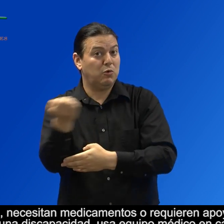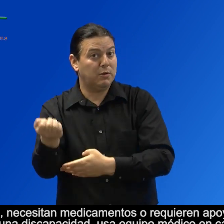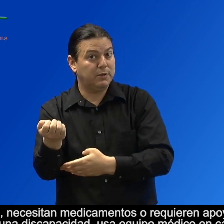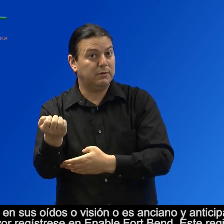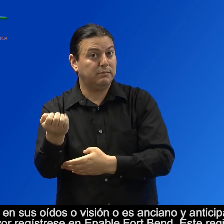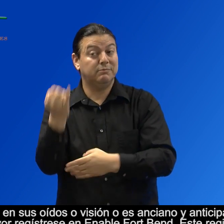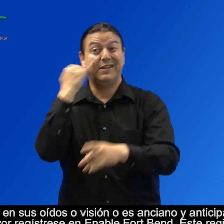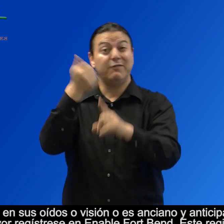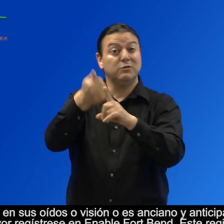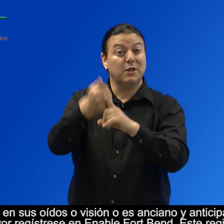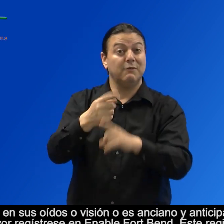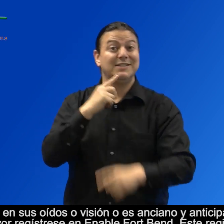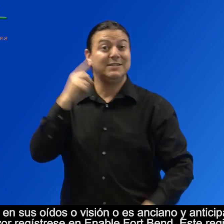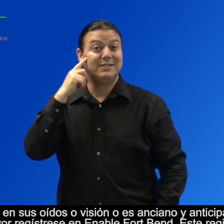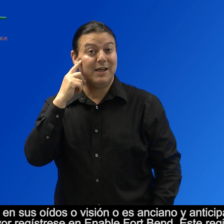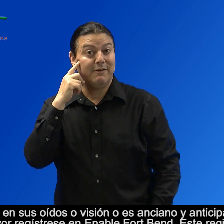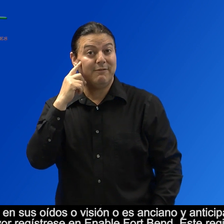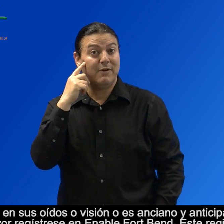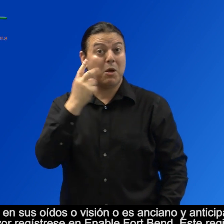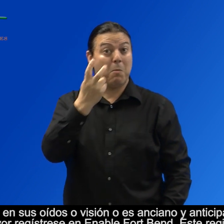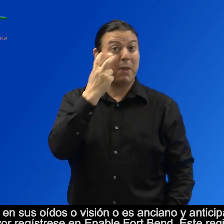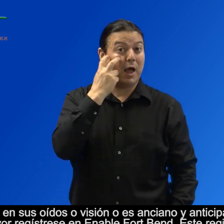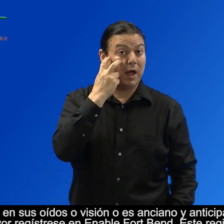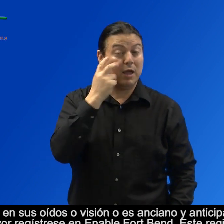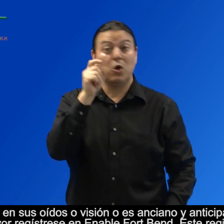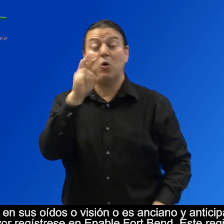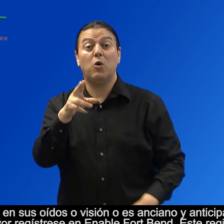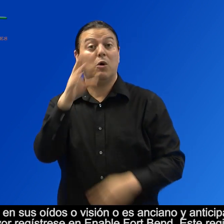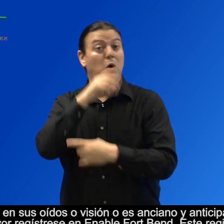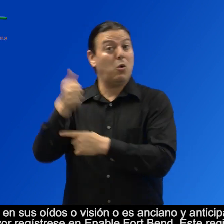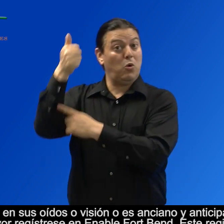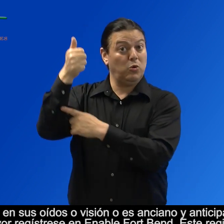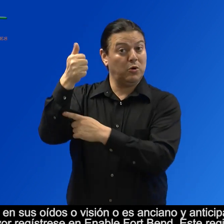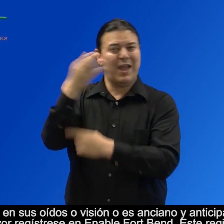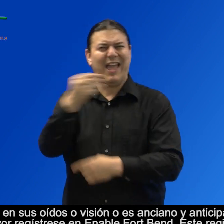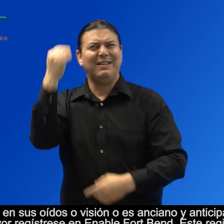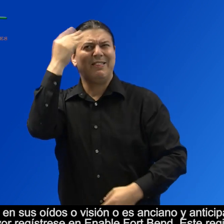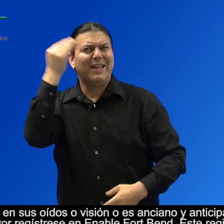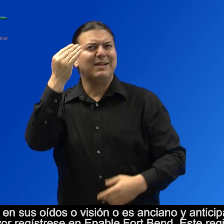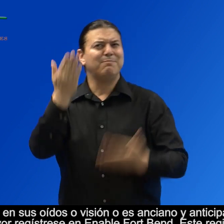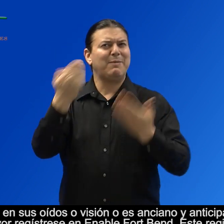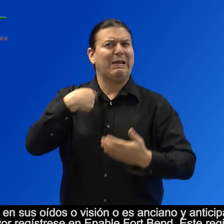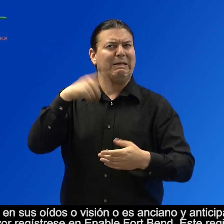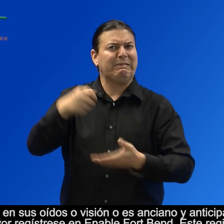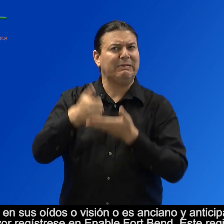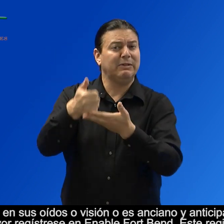tiene impedimentos en sus oídos o visión, o es anciano y anticipa necesitar asistencia, por favor